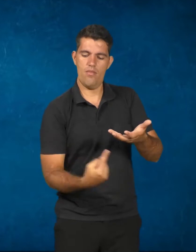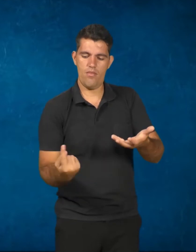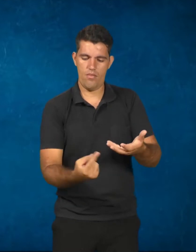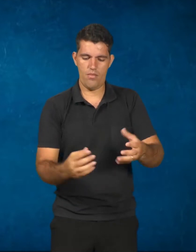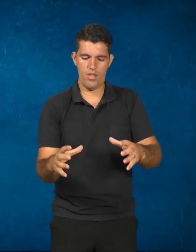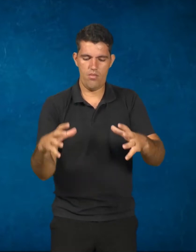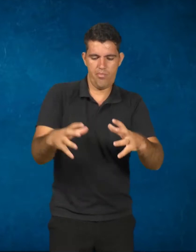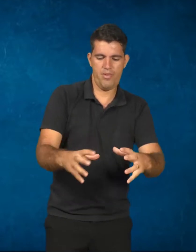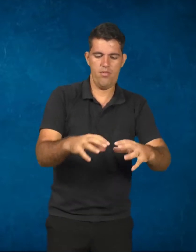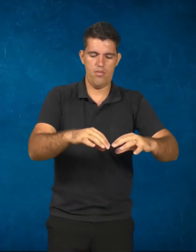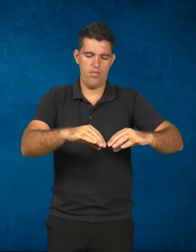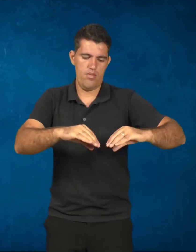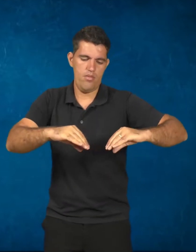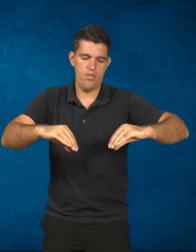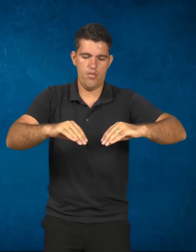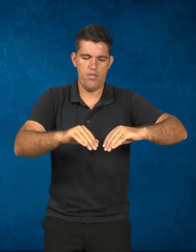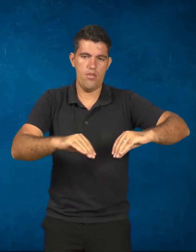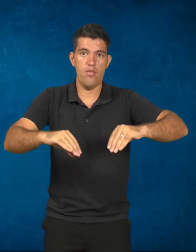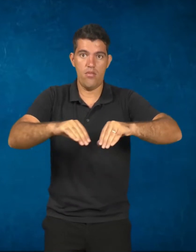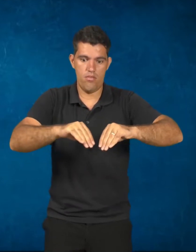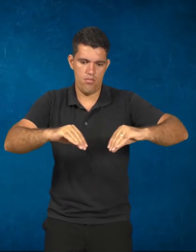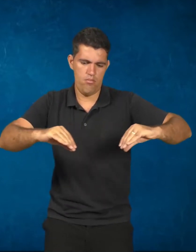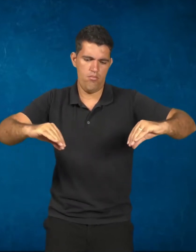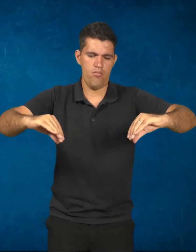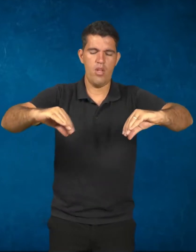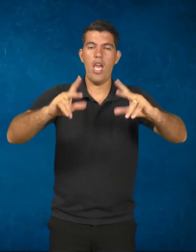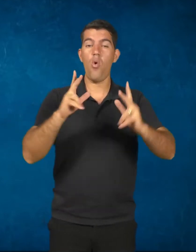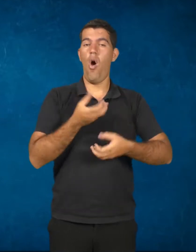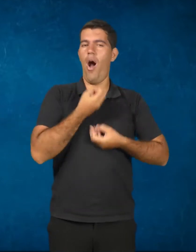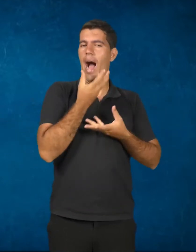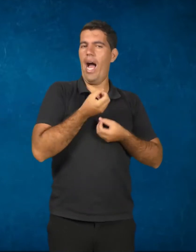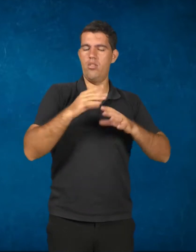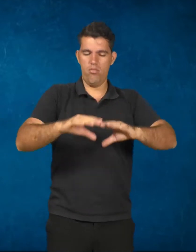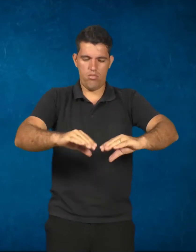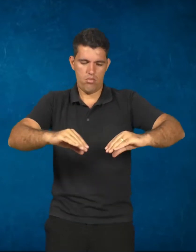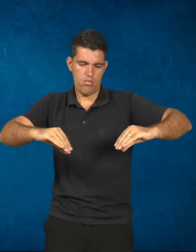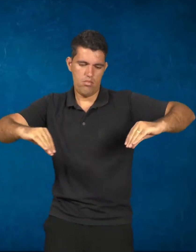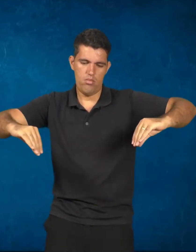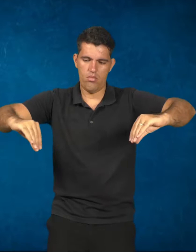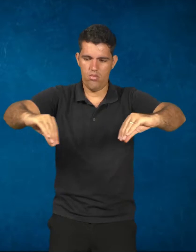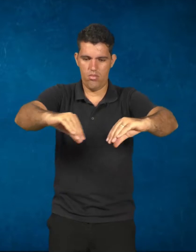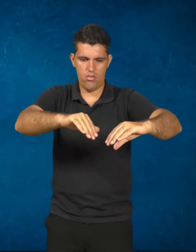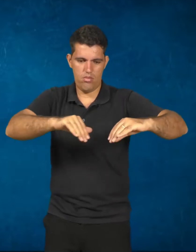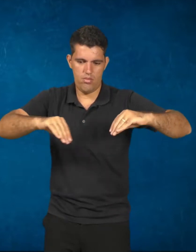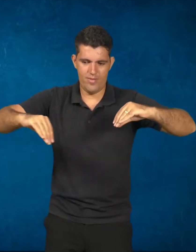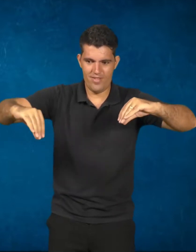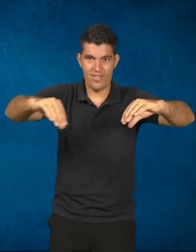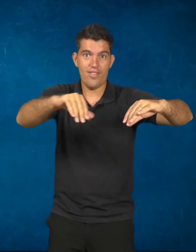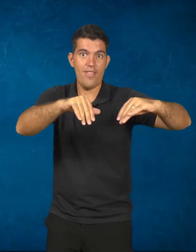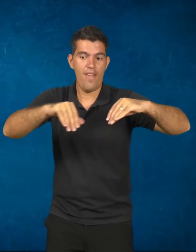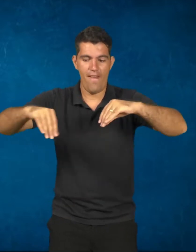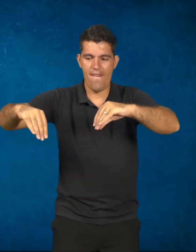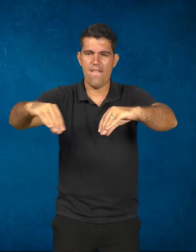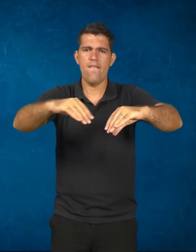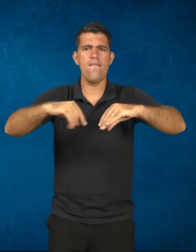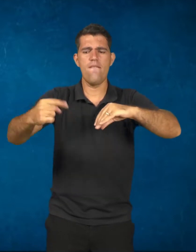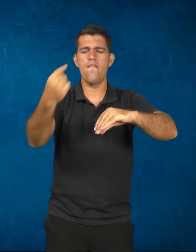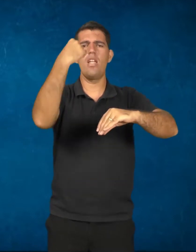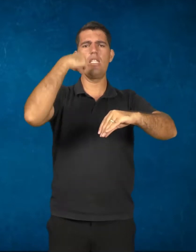vaso, tem toda uma arte envolvida na produção daquele barro. Enquanto ela está produzindo aquela panela, ela